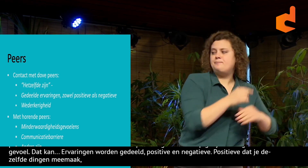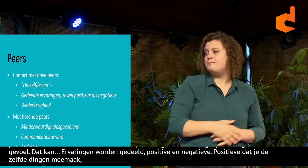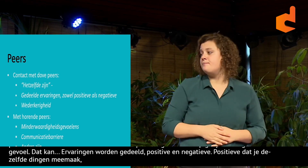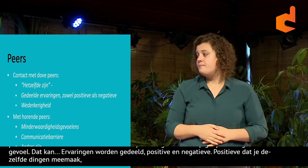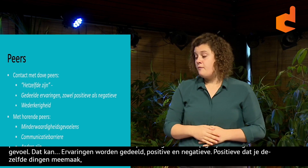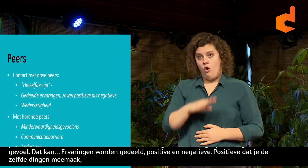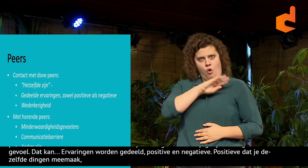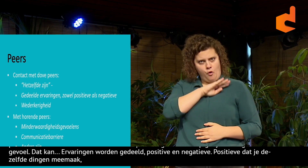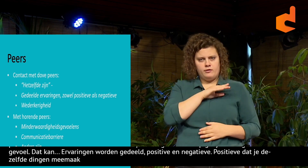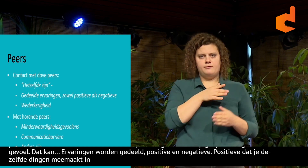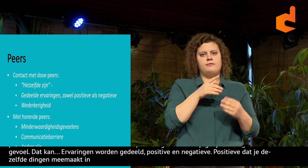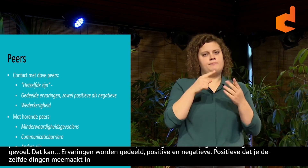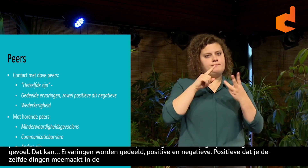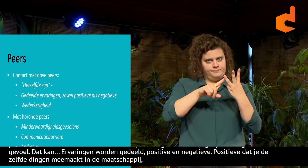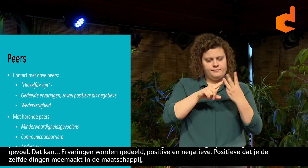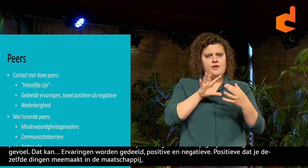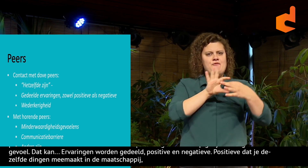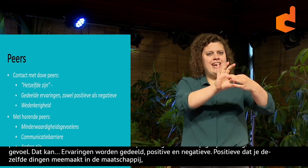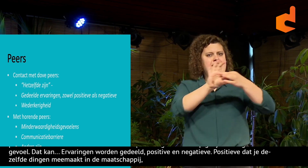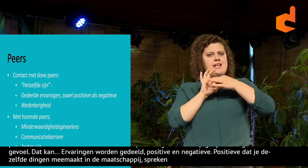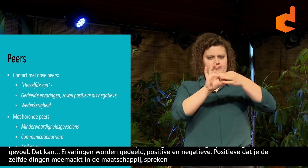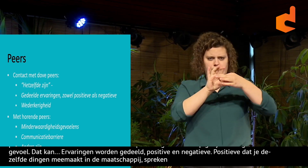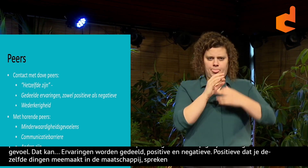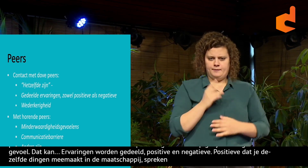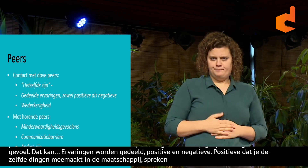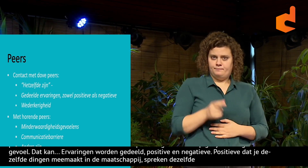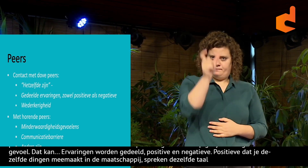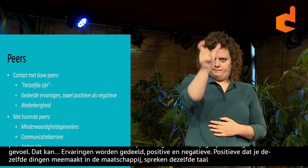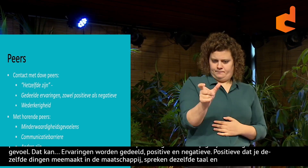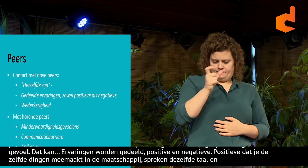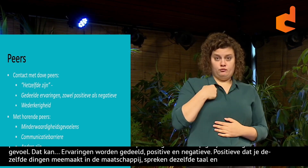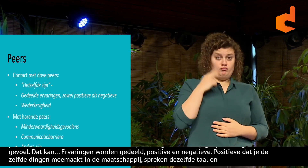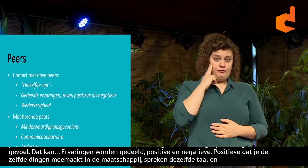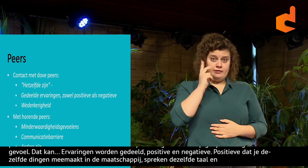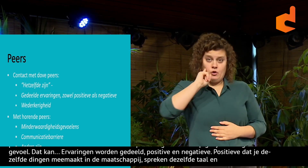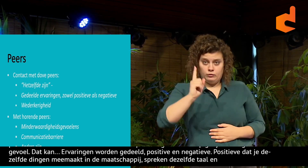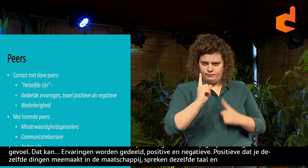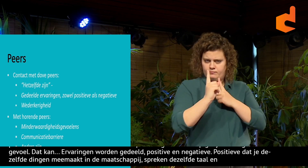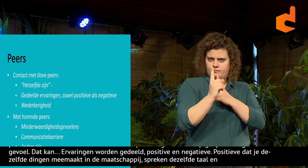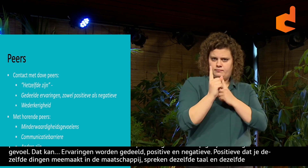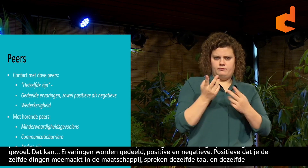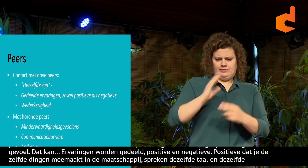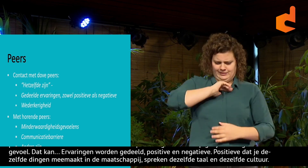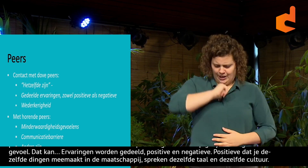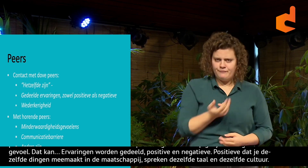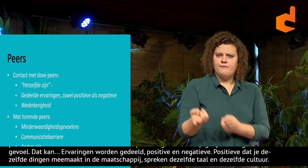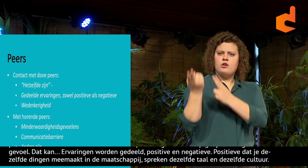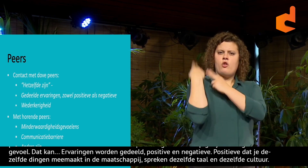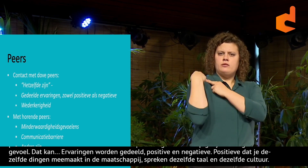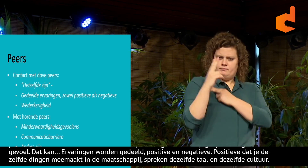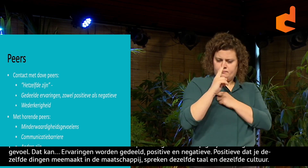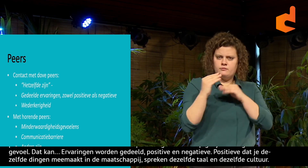We spreken dezelfde cultuur en dezelfde taal. En de negatieve ervaring kan zijn dat we tegen dezelfde zaken aanlopen in de maatschappij.